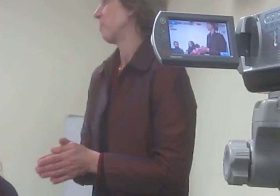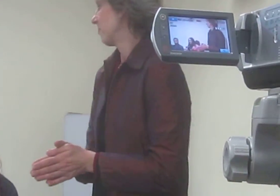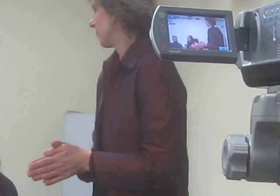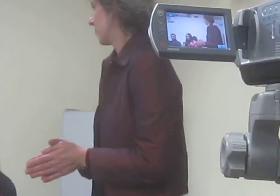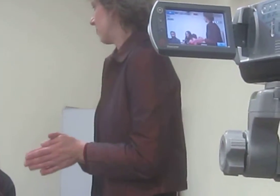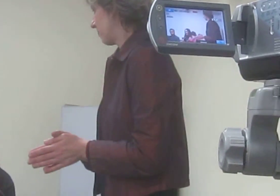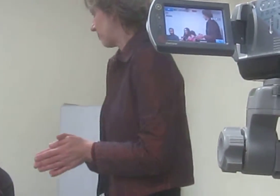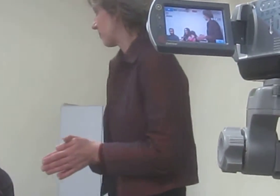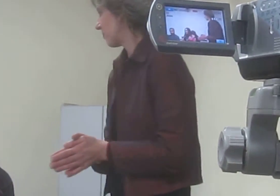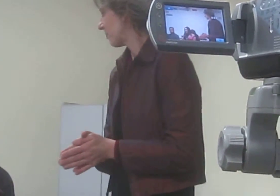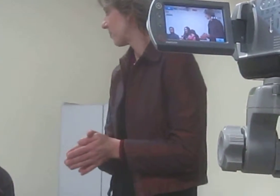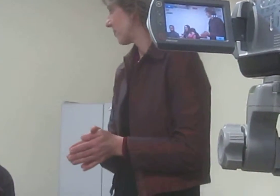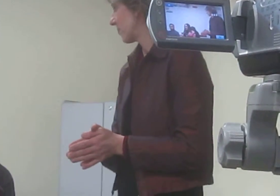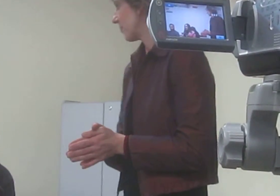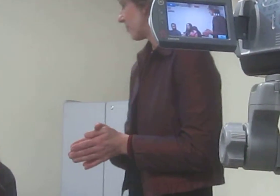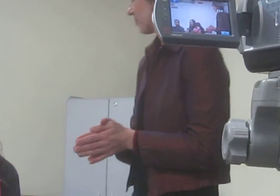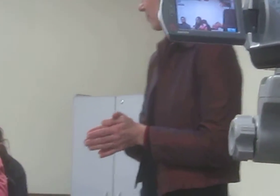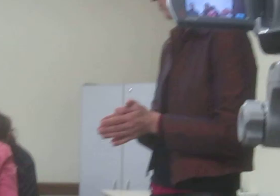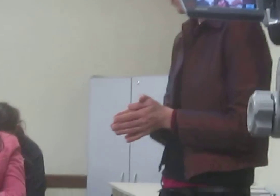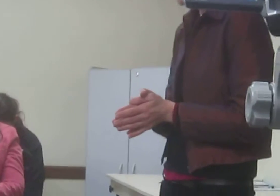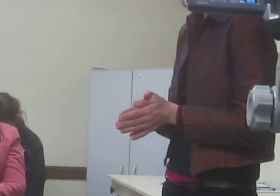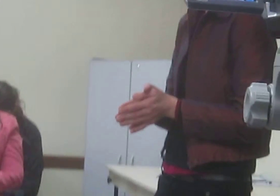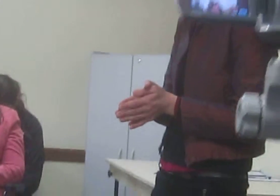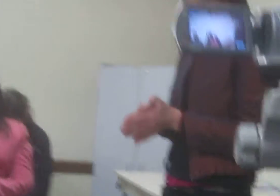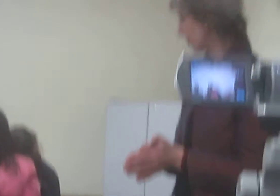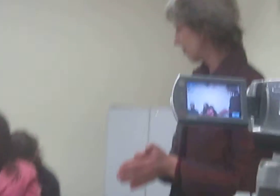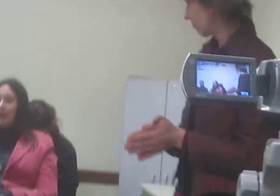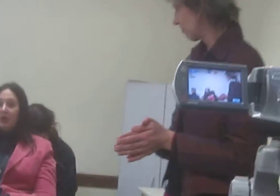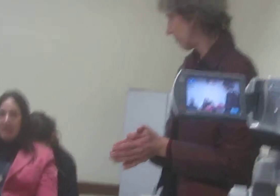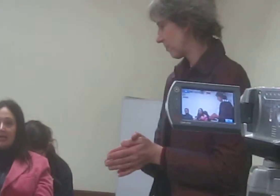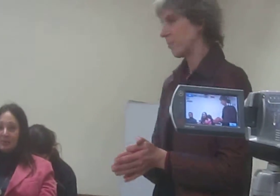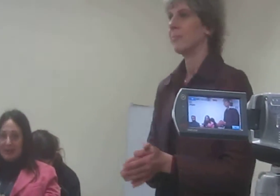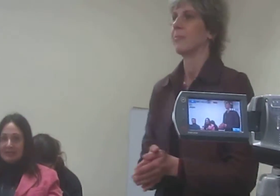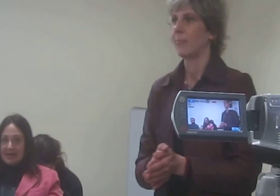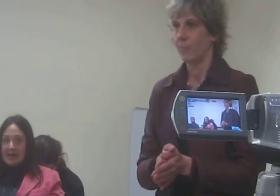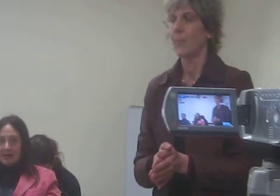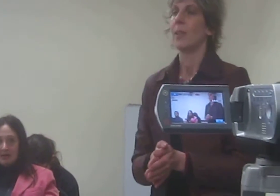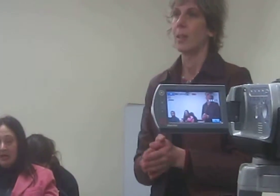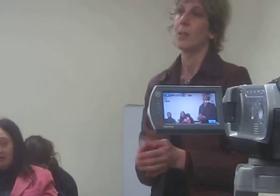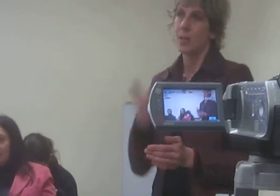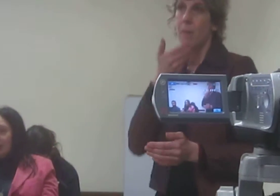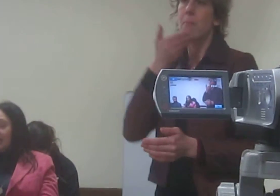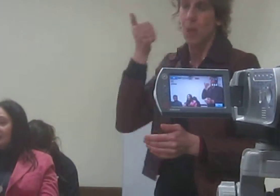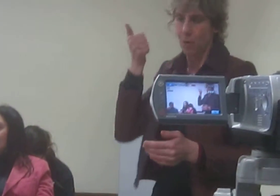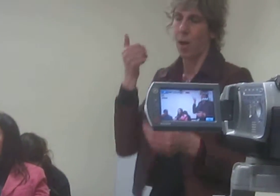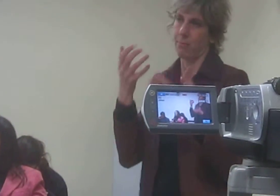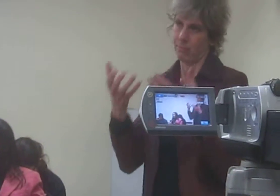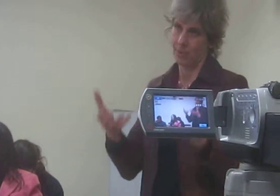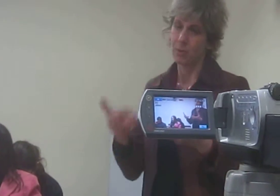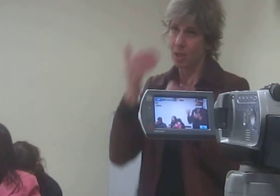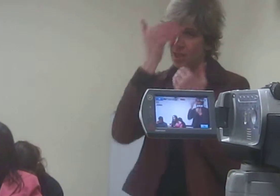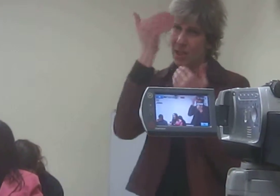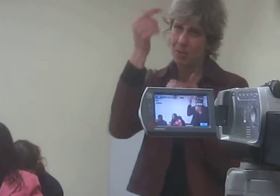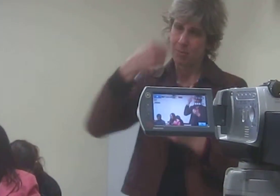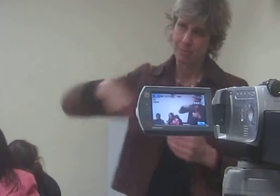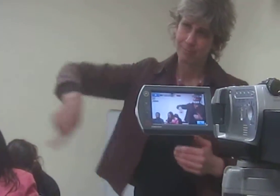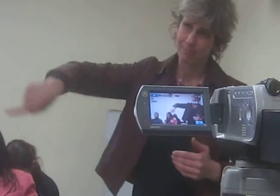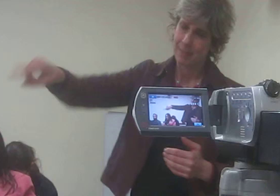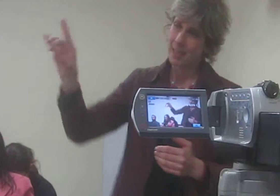dificuldades, né? Viabilizar melhorias para essa área. Então, agradeço cada um de vocês que veio